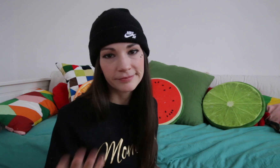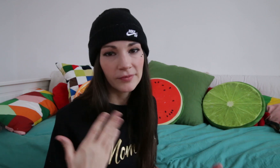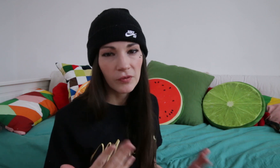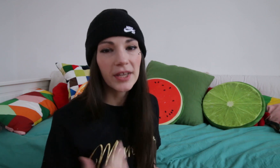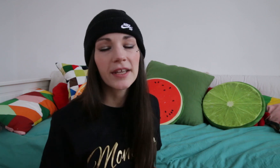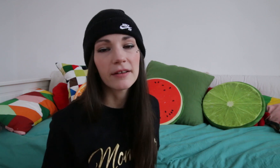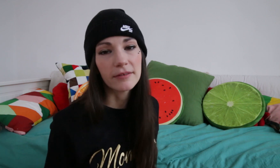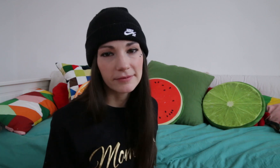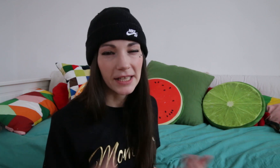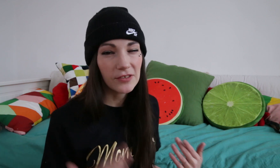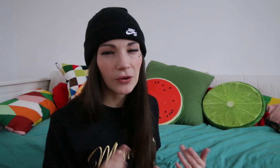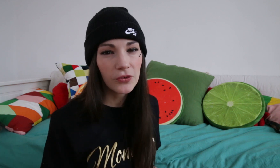Vous voyez la différence.